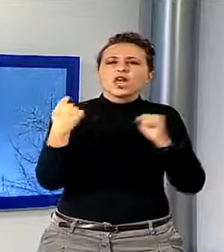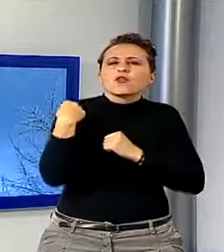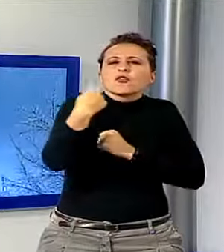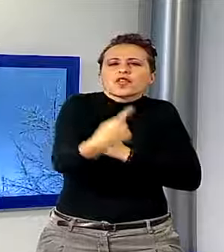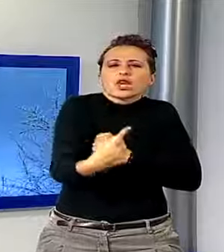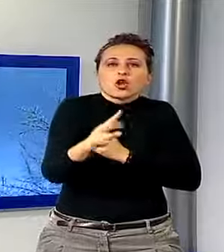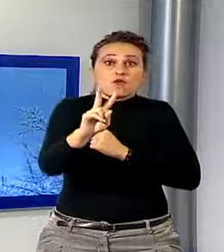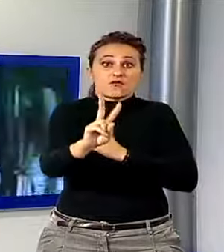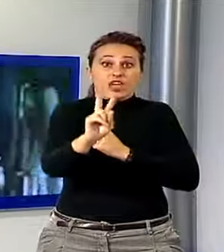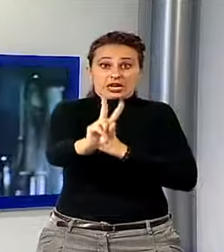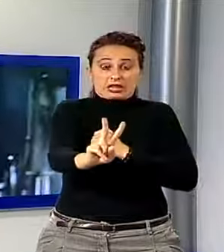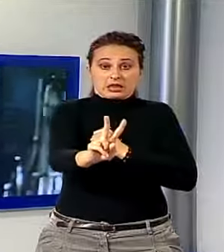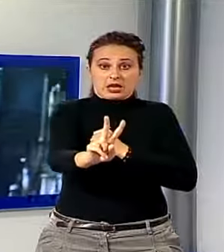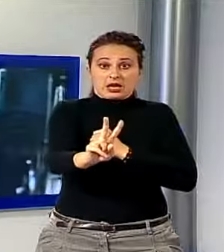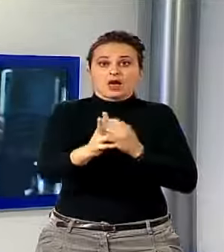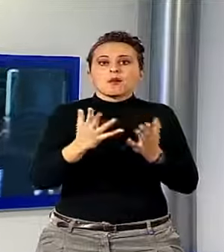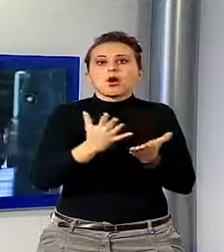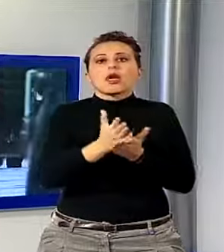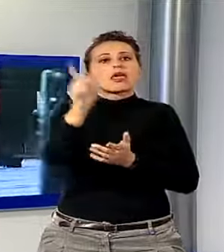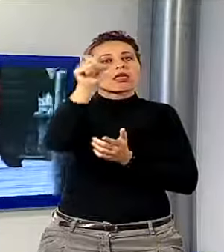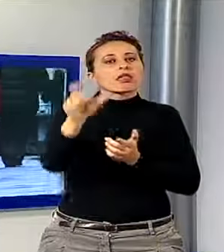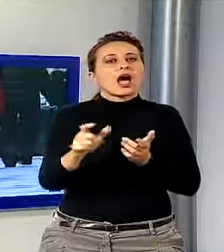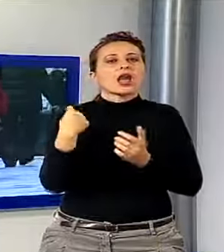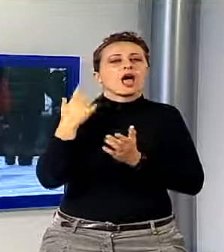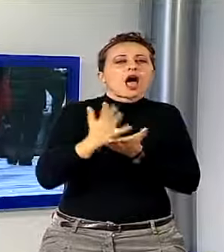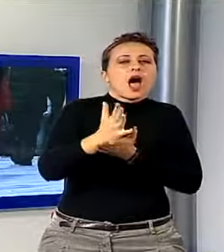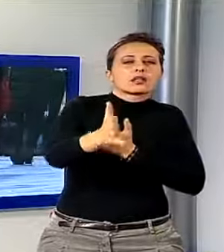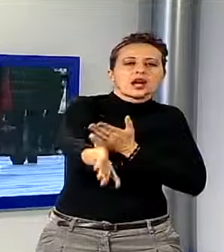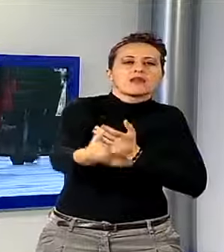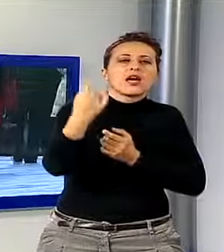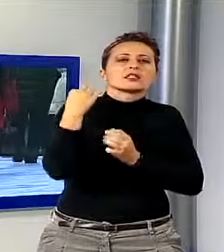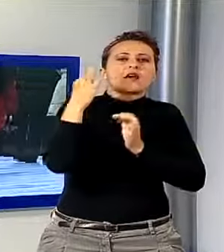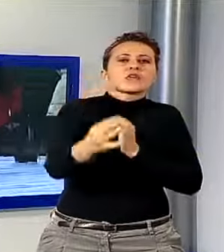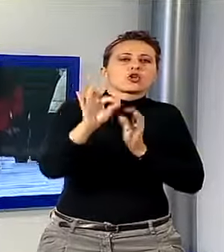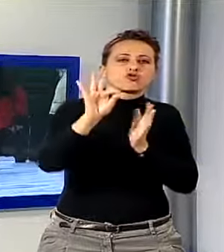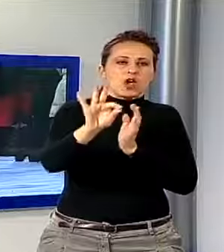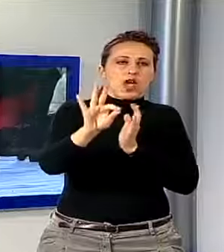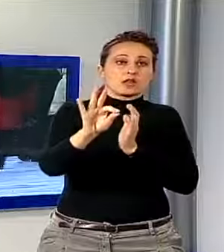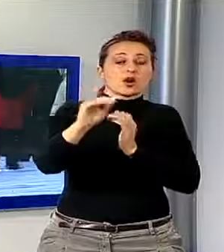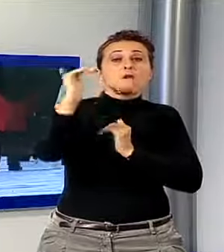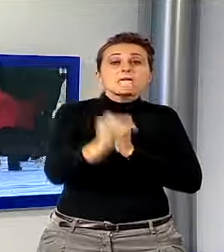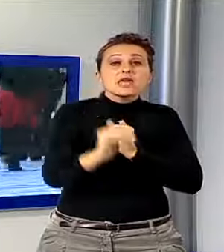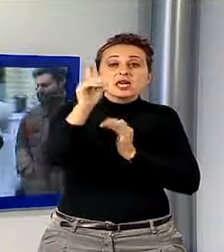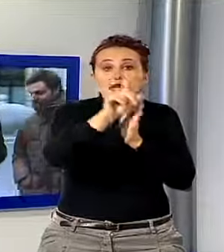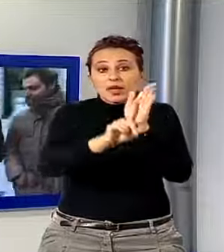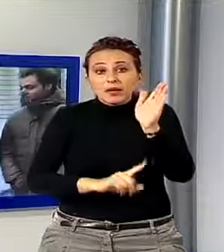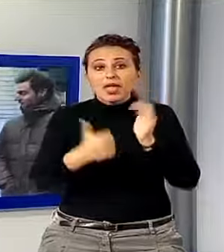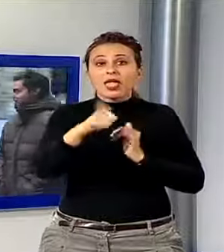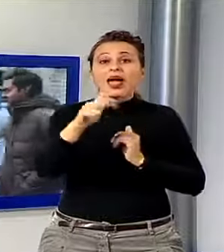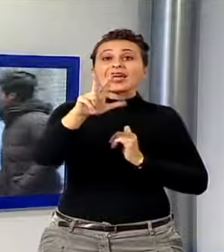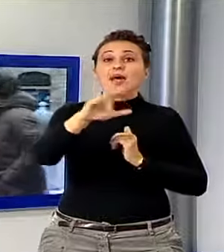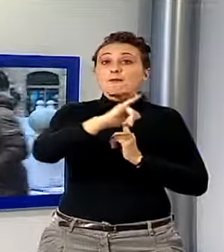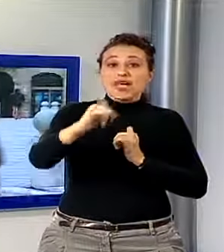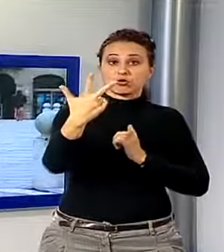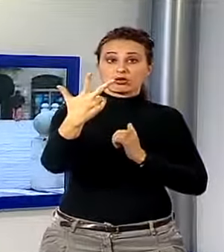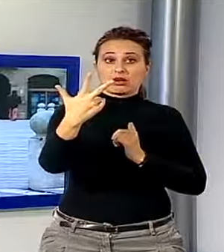centrali e che ha fatto di Lucca la città più fredda della Toscana, con minime anche di meno 3 gradi. Un versante